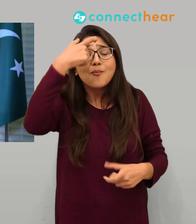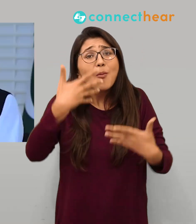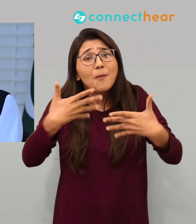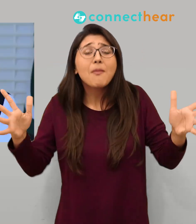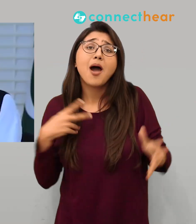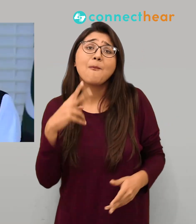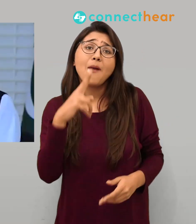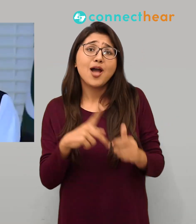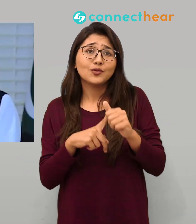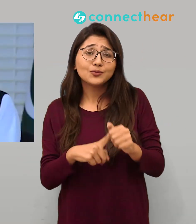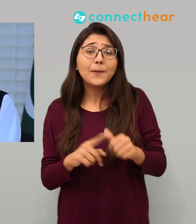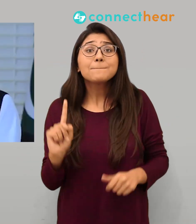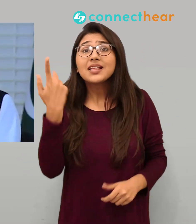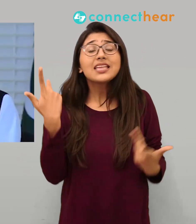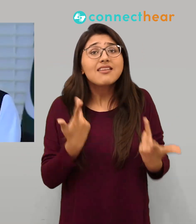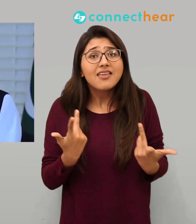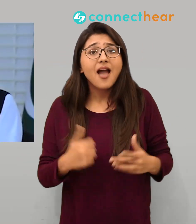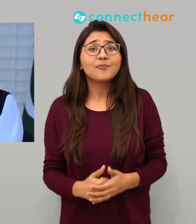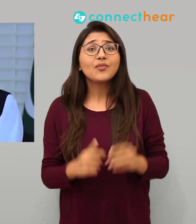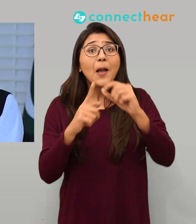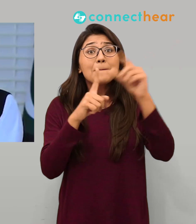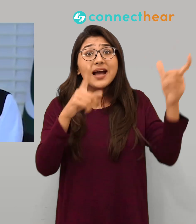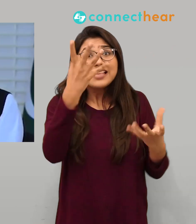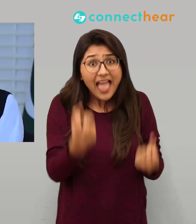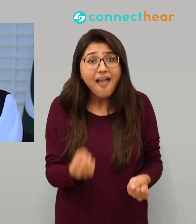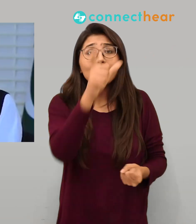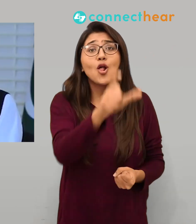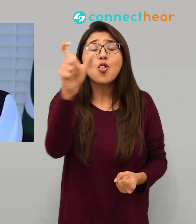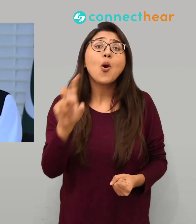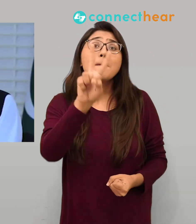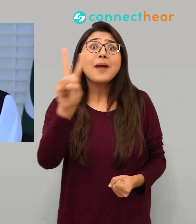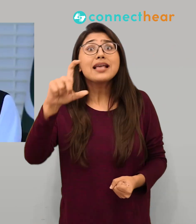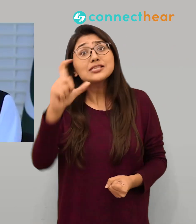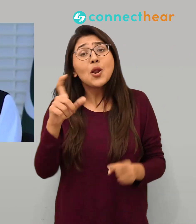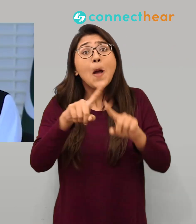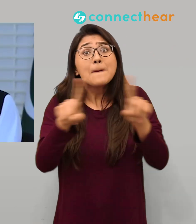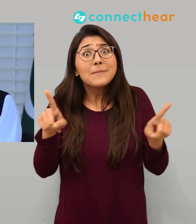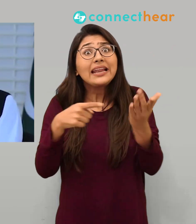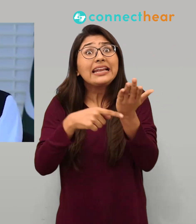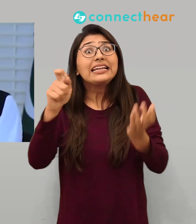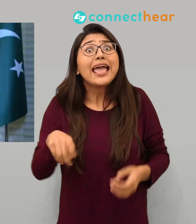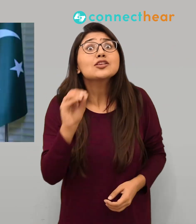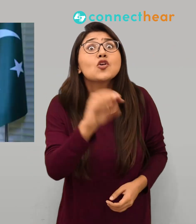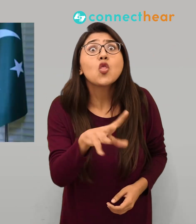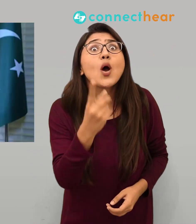بائیس کور پاکستانیوں میں سے صرف ایک فیصد پاکستانی ہیں جو کہ ٹیکس فائلر ہے یعنی کہ